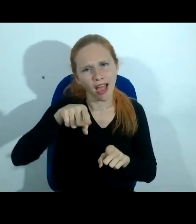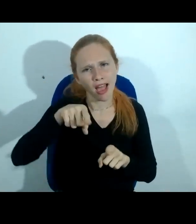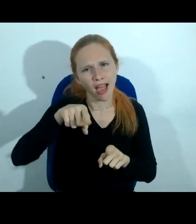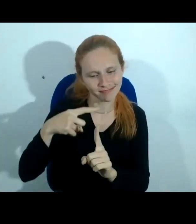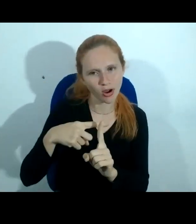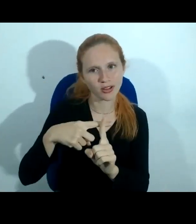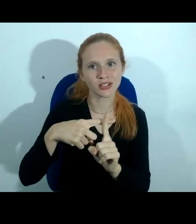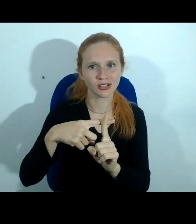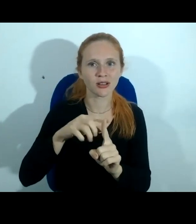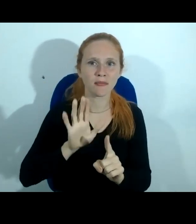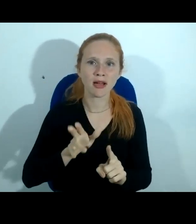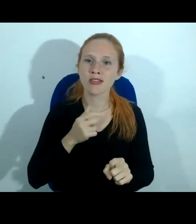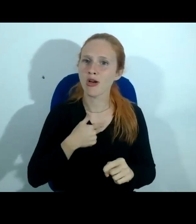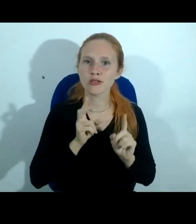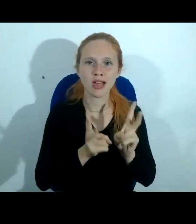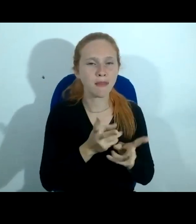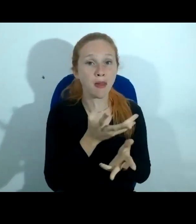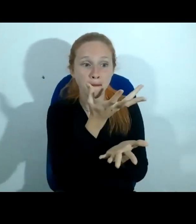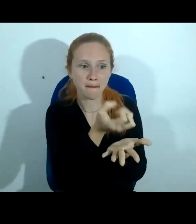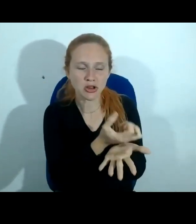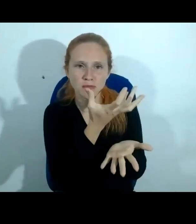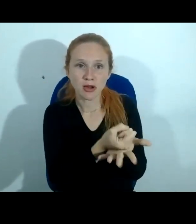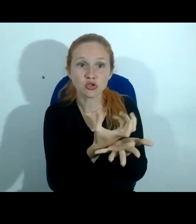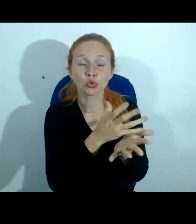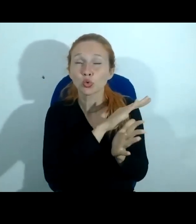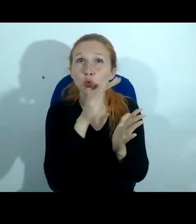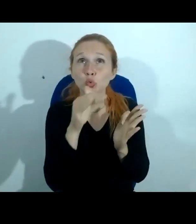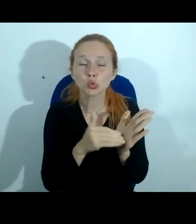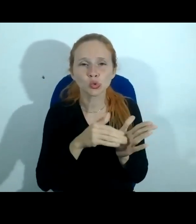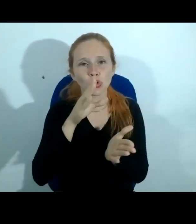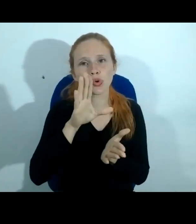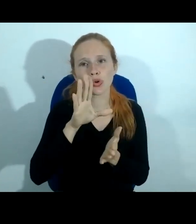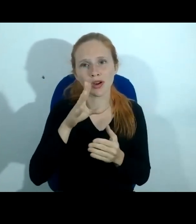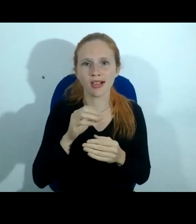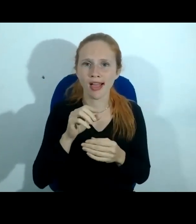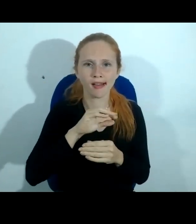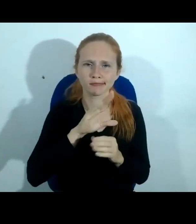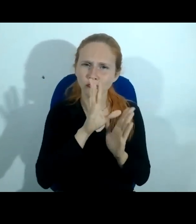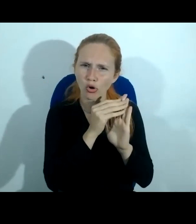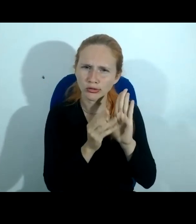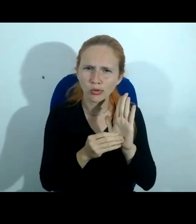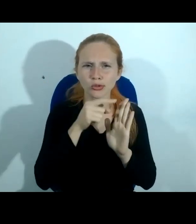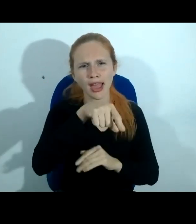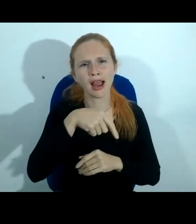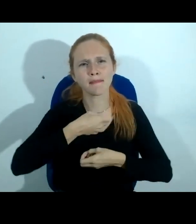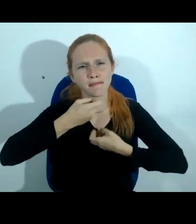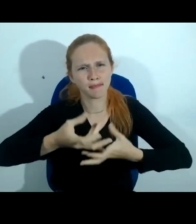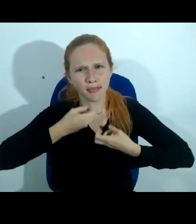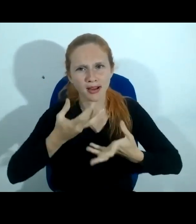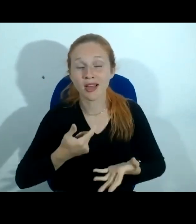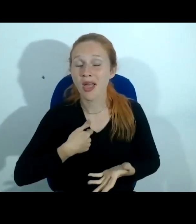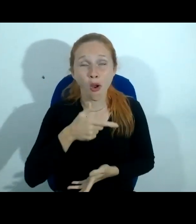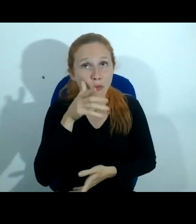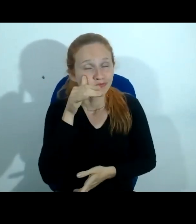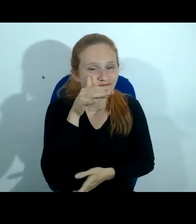mexe, eu baixo todo o conteúdo postado pelo doutor Saway, das informações que ele bota, muitos julgados, muitos posicionamentos interessantíssimos e estou